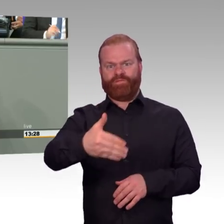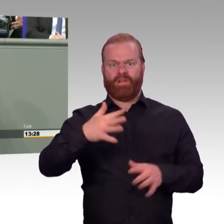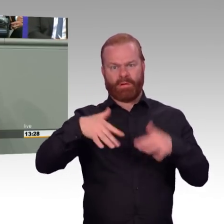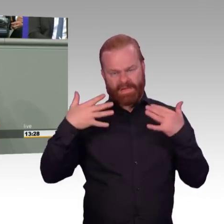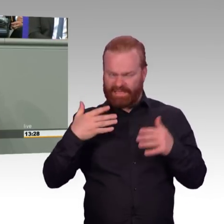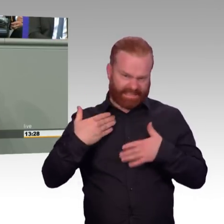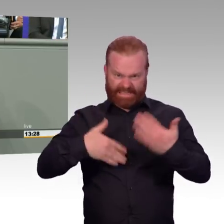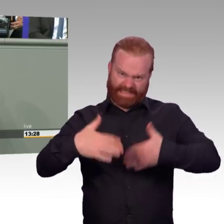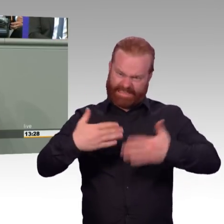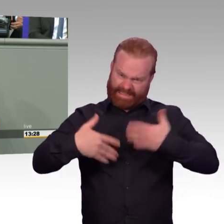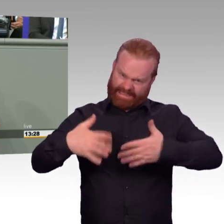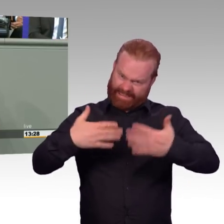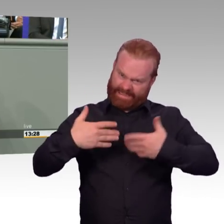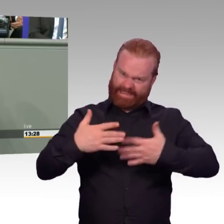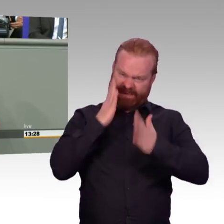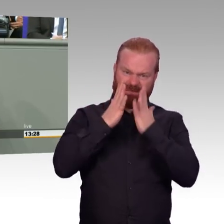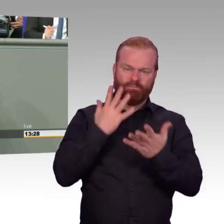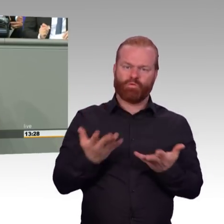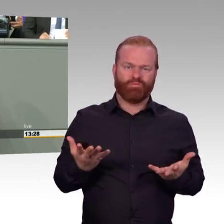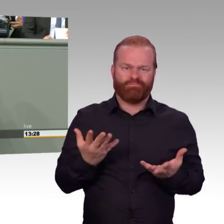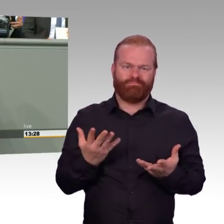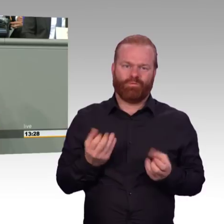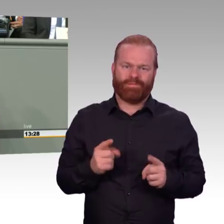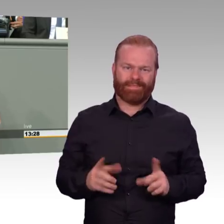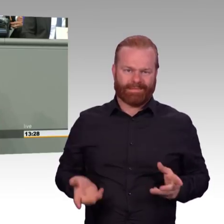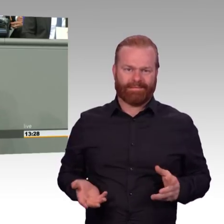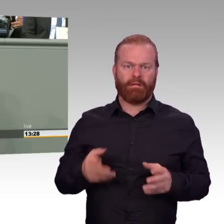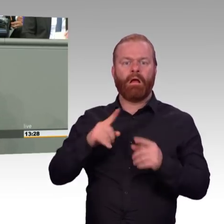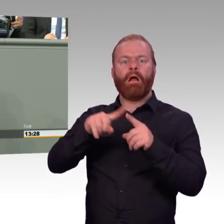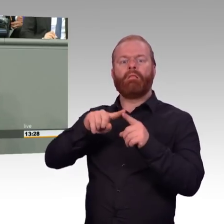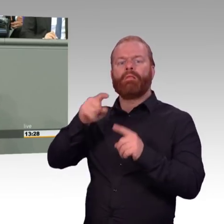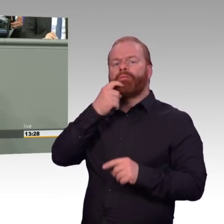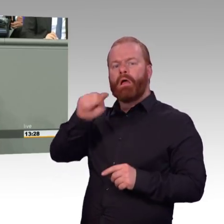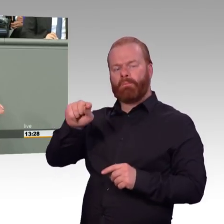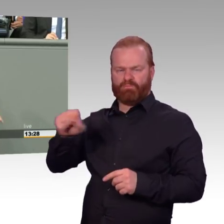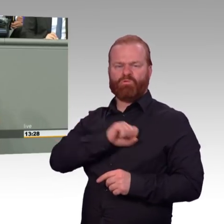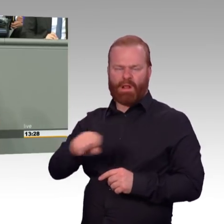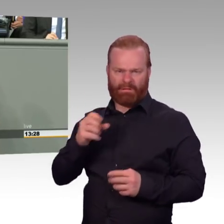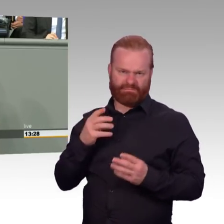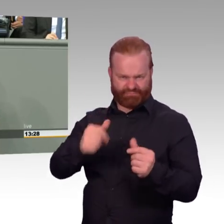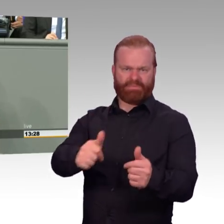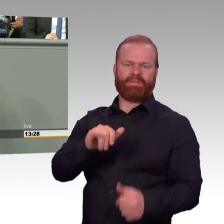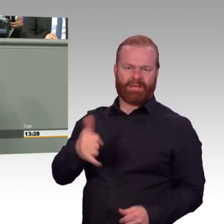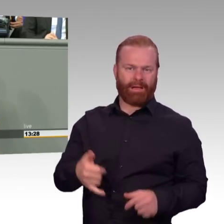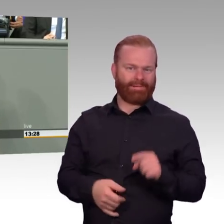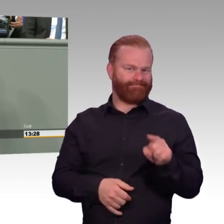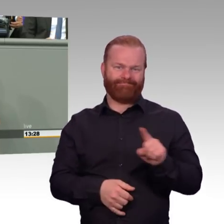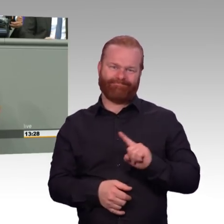glaube ich, da sind wir auf einer Ebene und können miteinander in die richtige Richtung schauen, gemeinsam. Ich war bei den betroffenen Regionen, und die